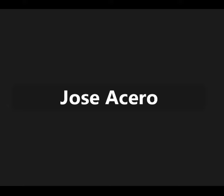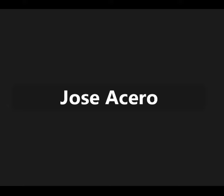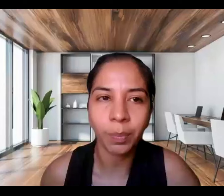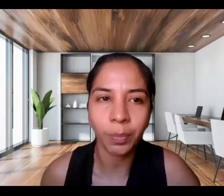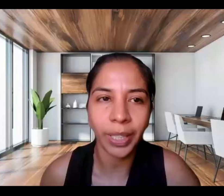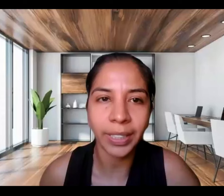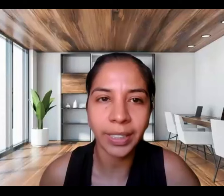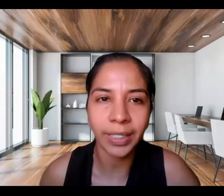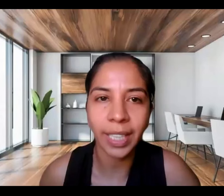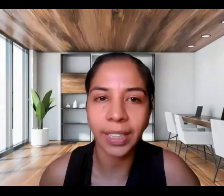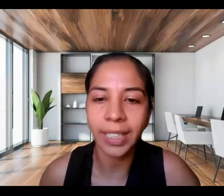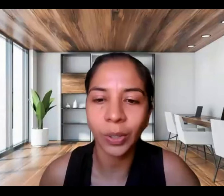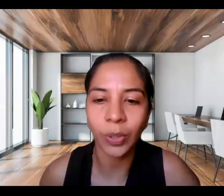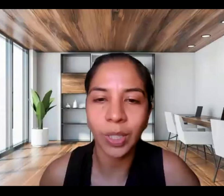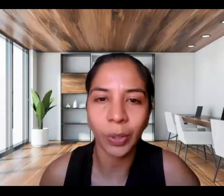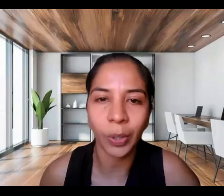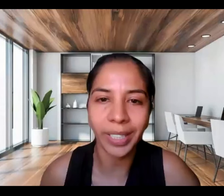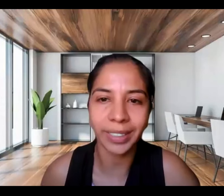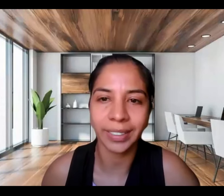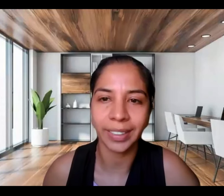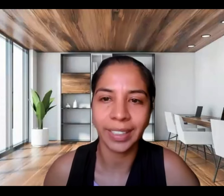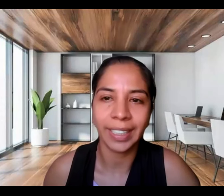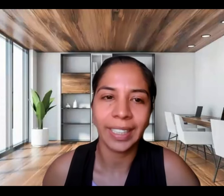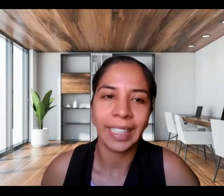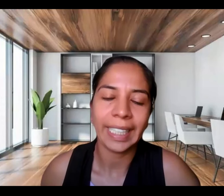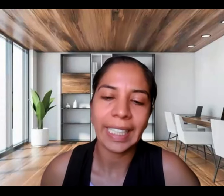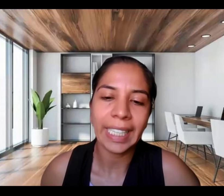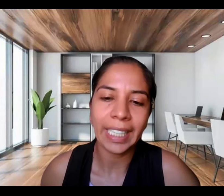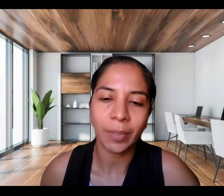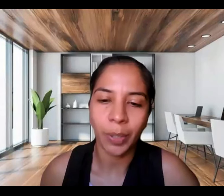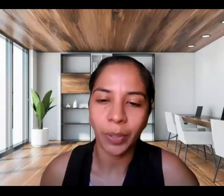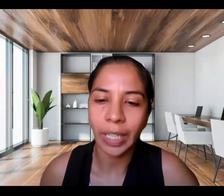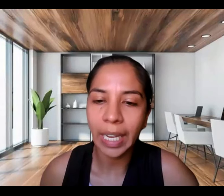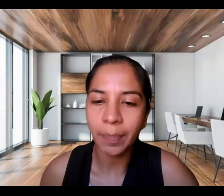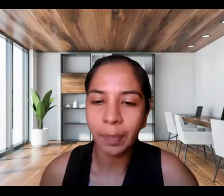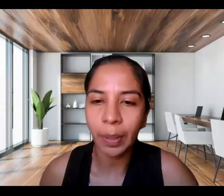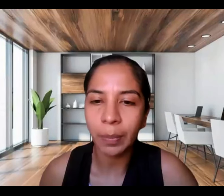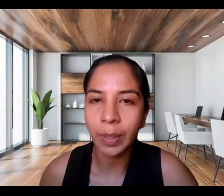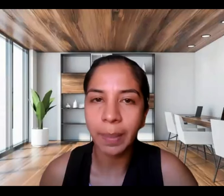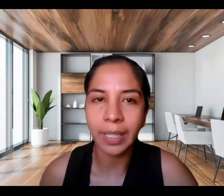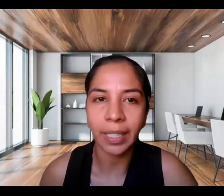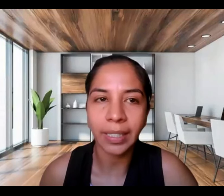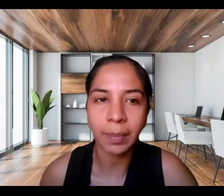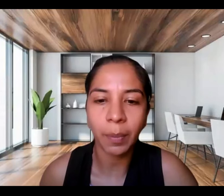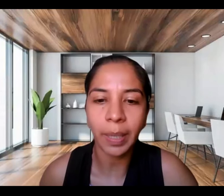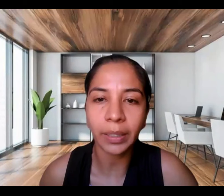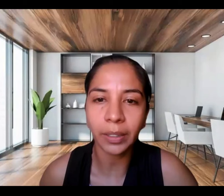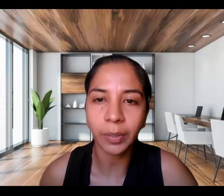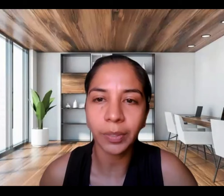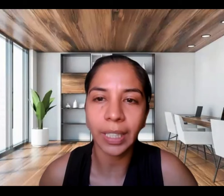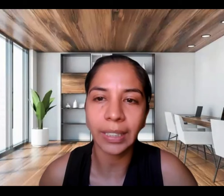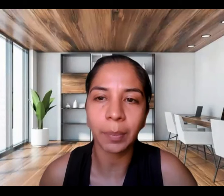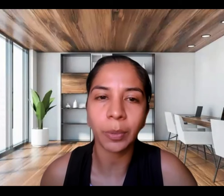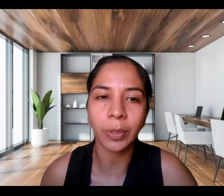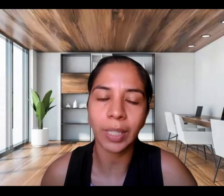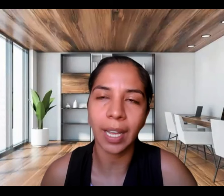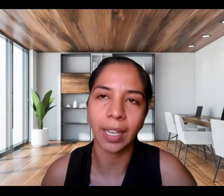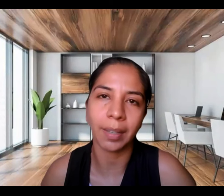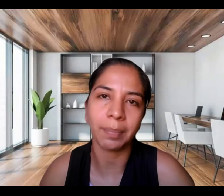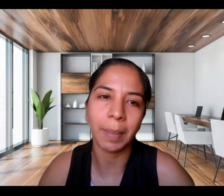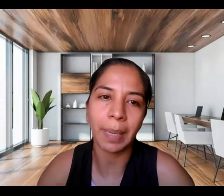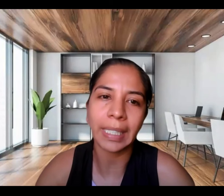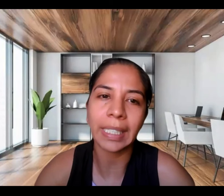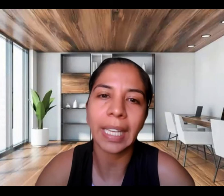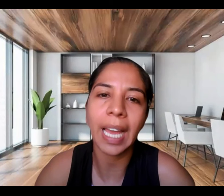Hola, buenas tardes a todos y todas. Bueno, creo que podemos empezar en este momento. Les damos